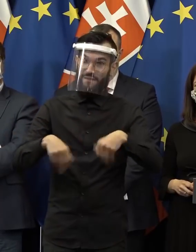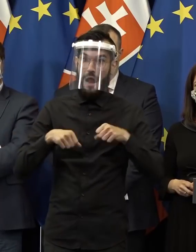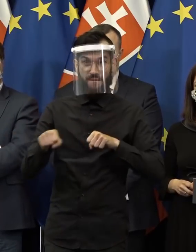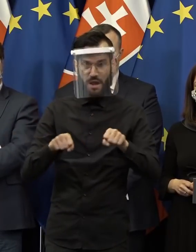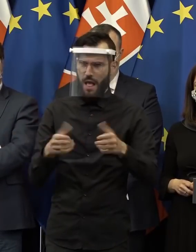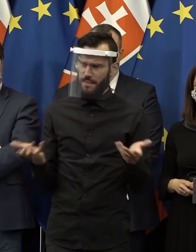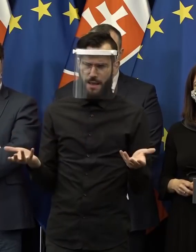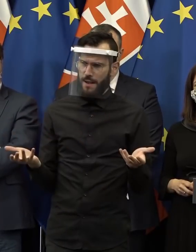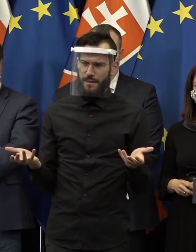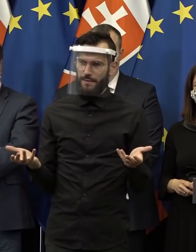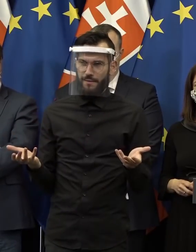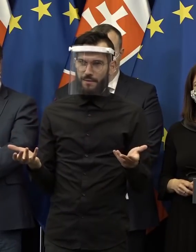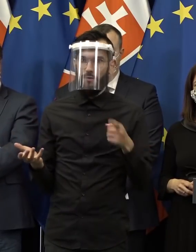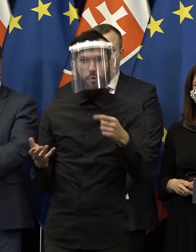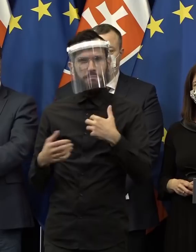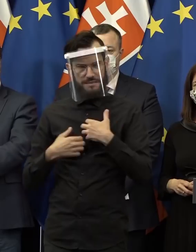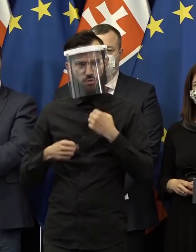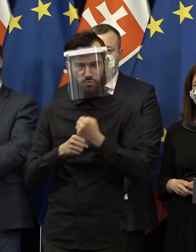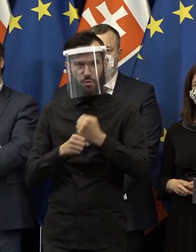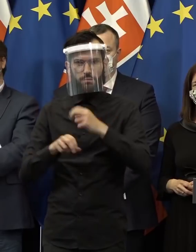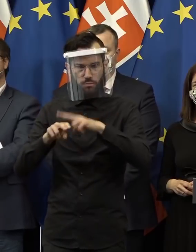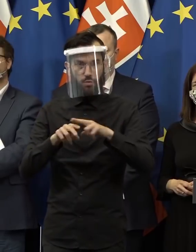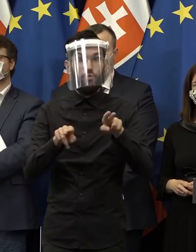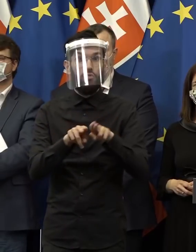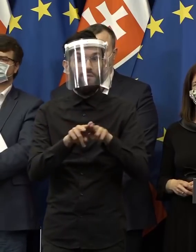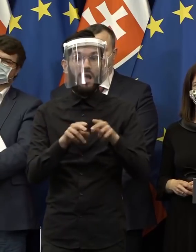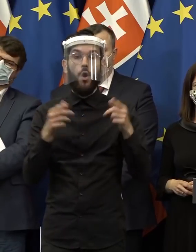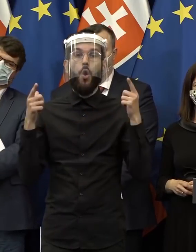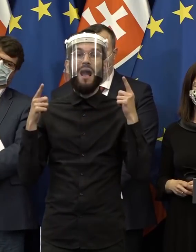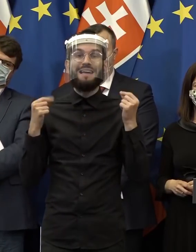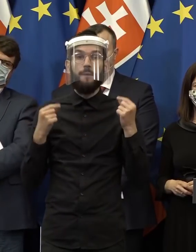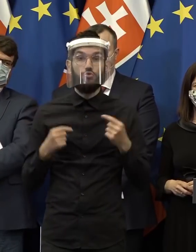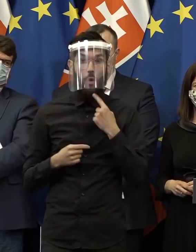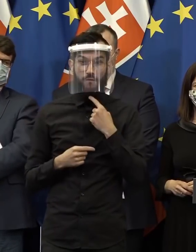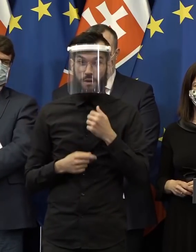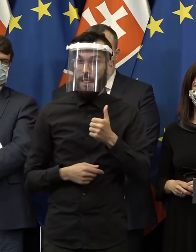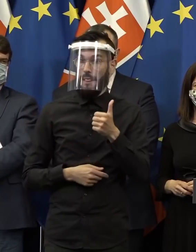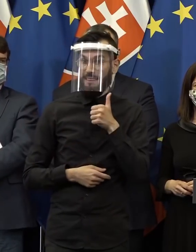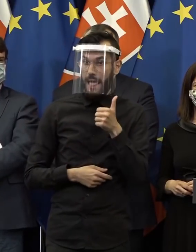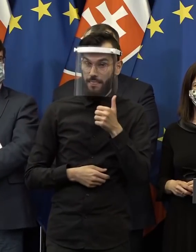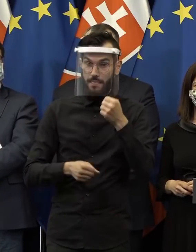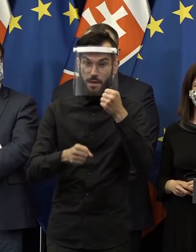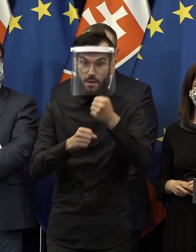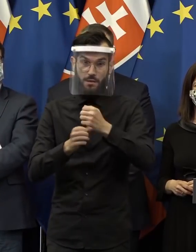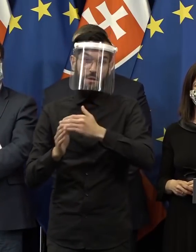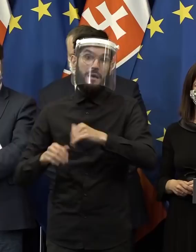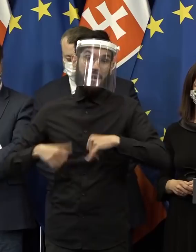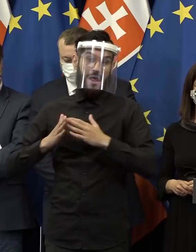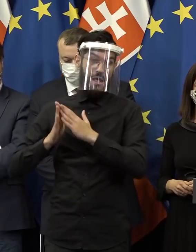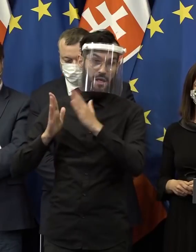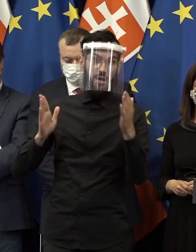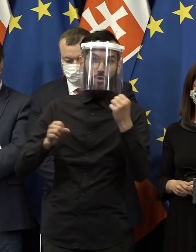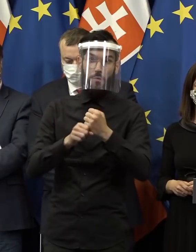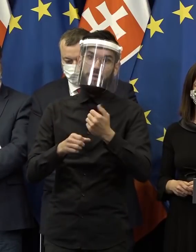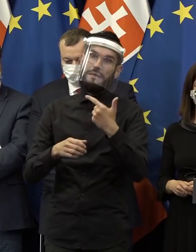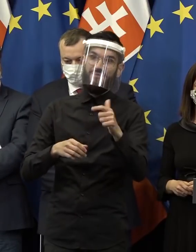Takže myslím si, že robíme to, čo môžeme a tak, ako aj povedala kolegyňa Premišova. Cez deň zvyčajne všetci tí ľudia, ktorí tu stojá za